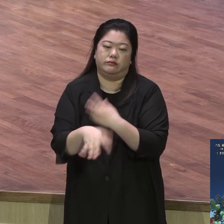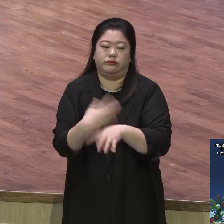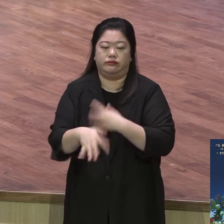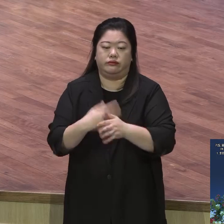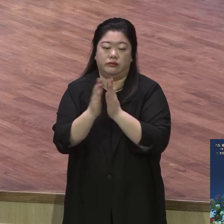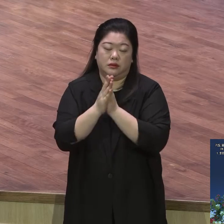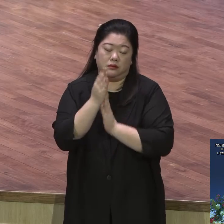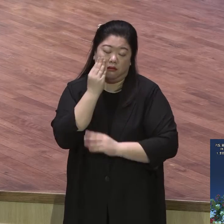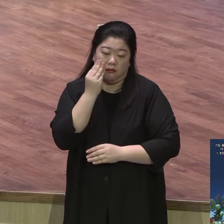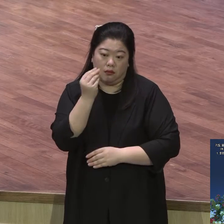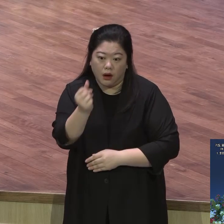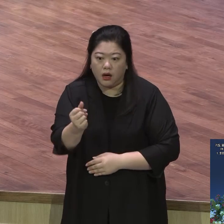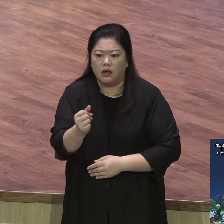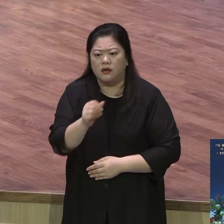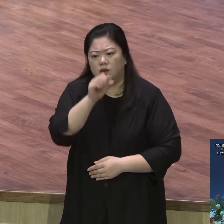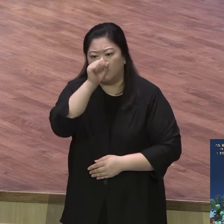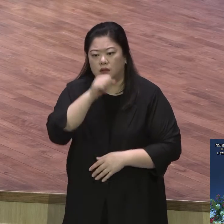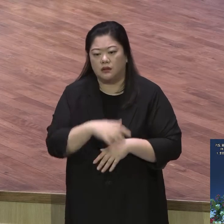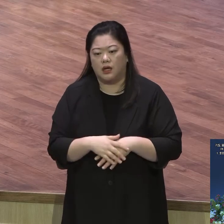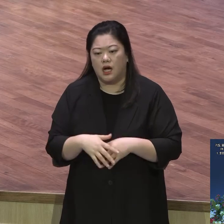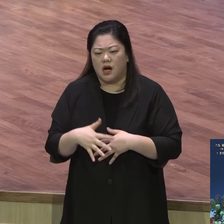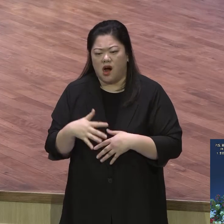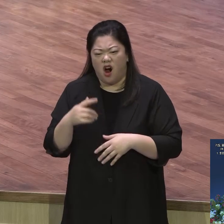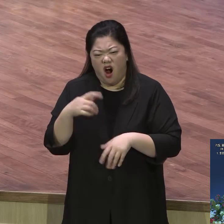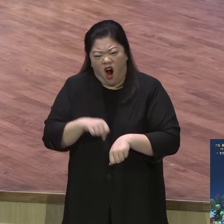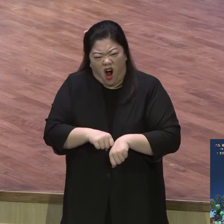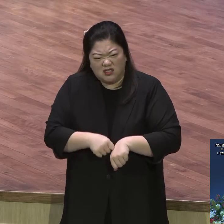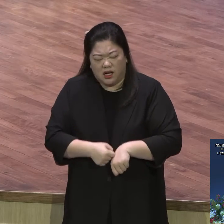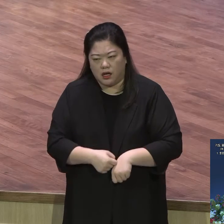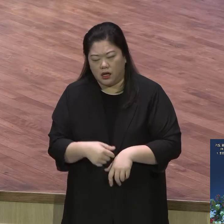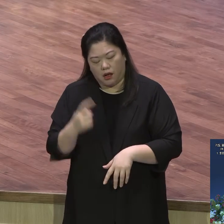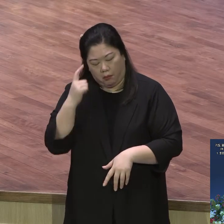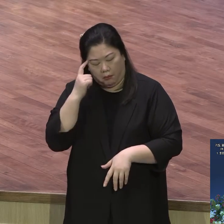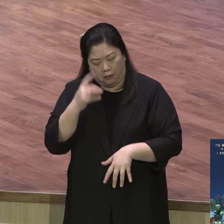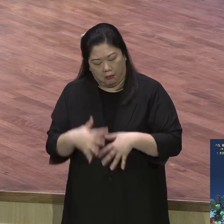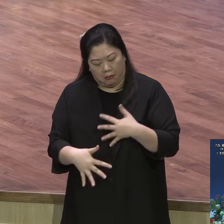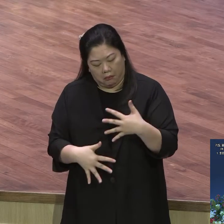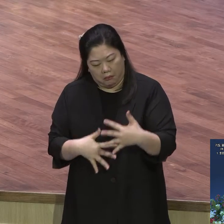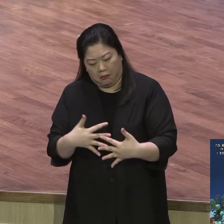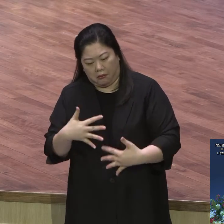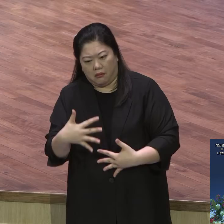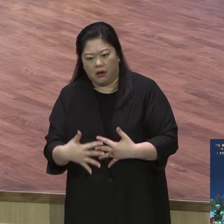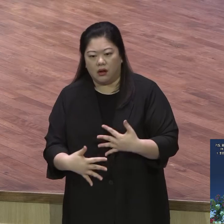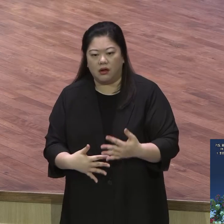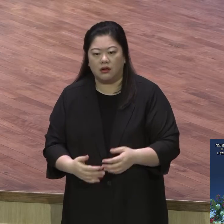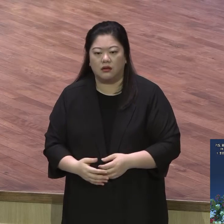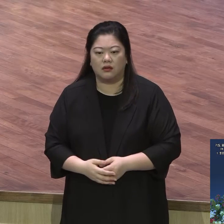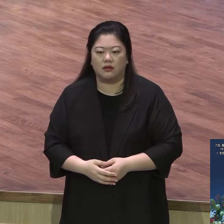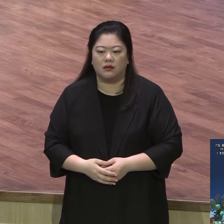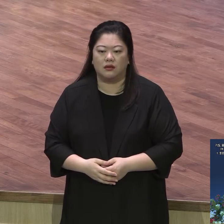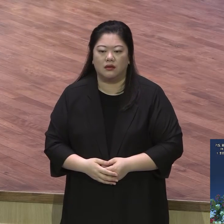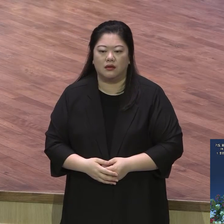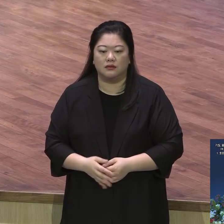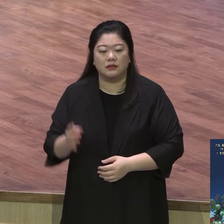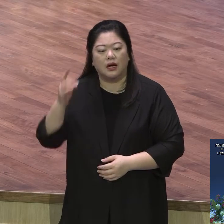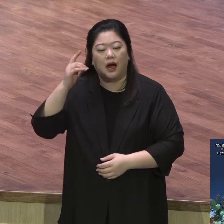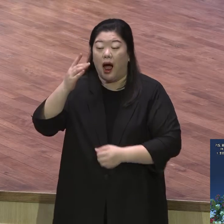지속적으로 은약 기도를 여러분이 하는데 하나님의 이 뜻을 알아야 돼요. 하나님께 눈치가